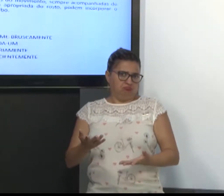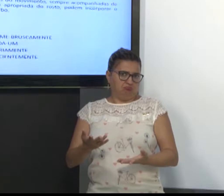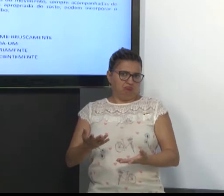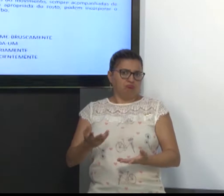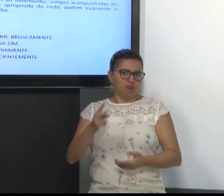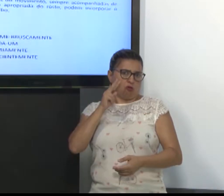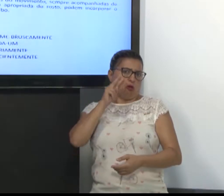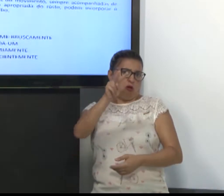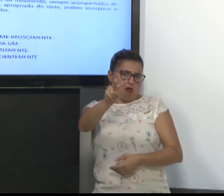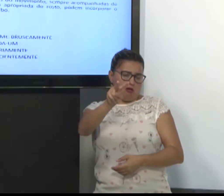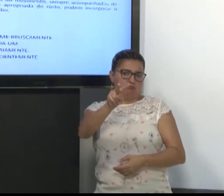Olhar.